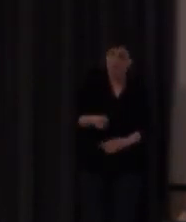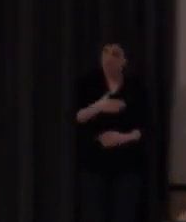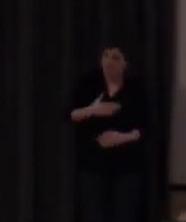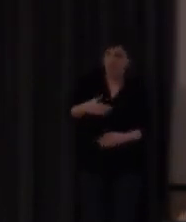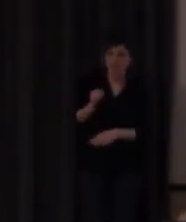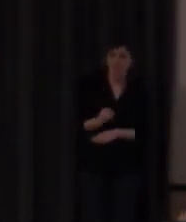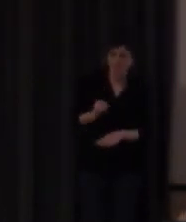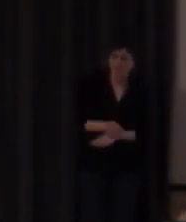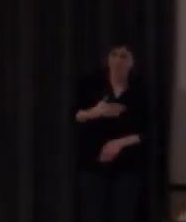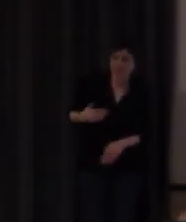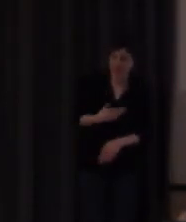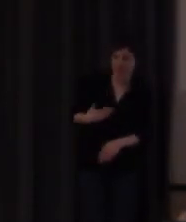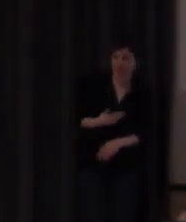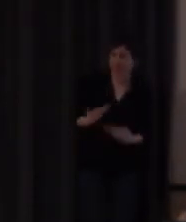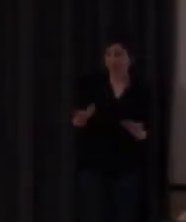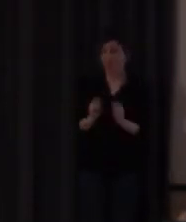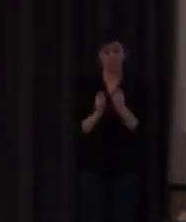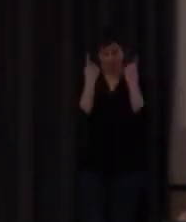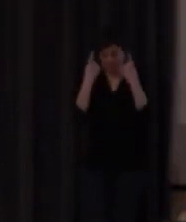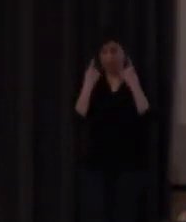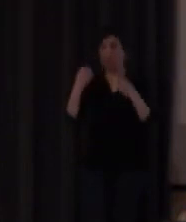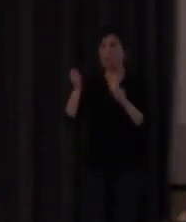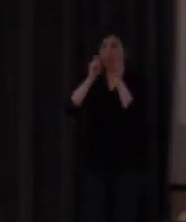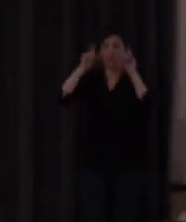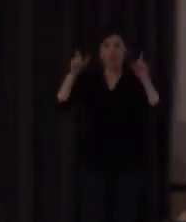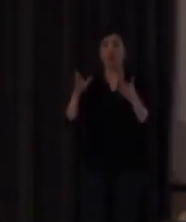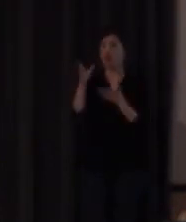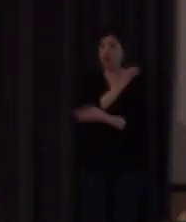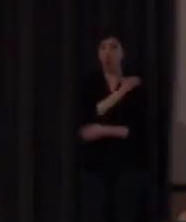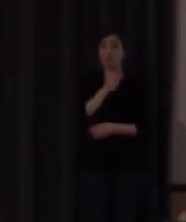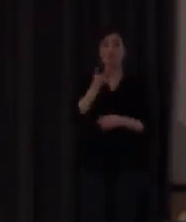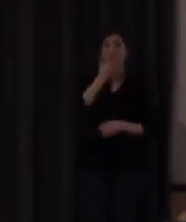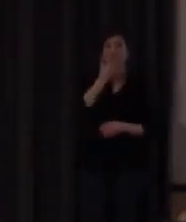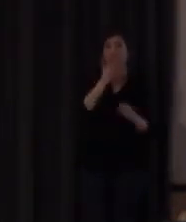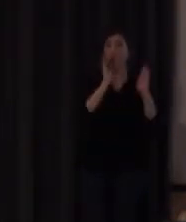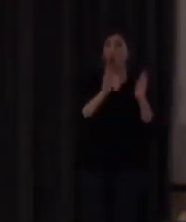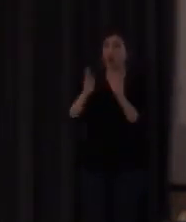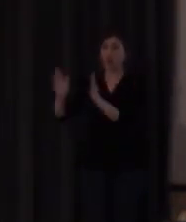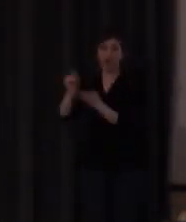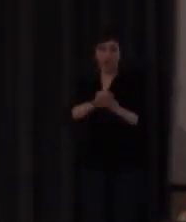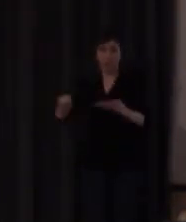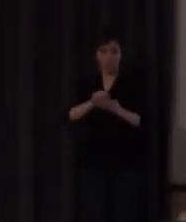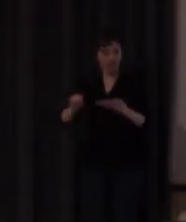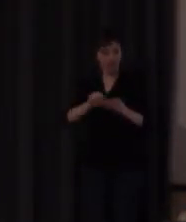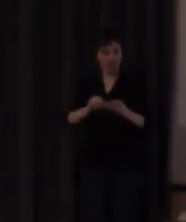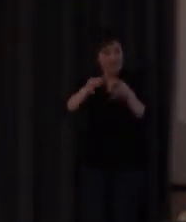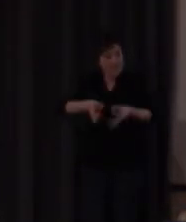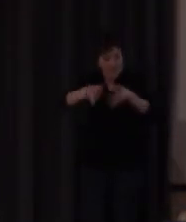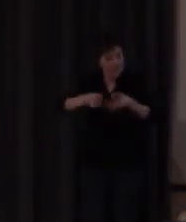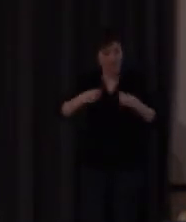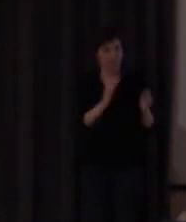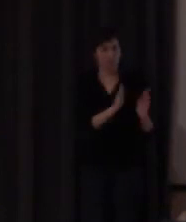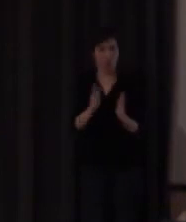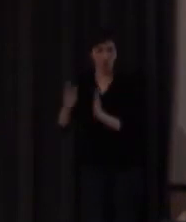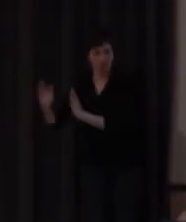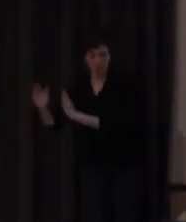el primer paso es reparar en que todos los signos tienen un orden de escritura que siempre hay que escribirlos en el mismo orden es